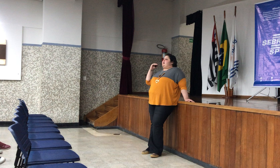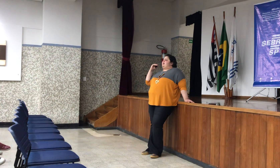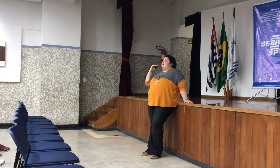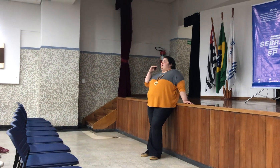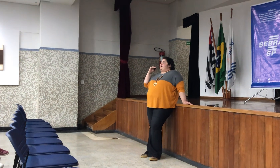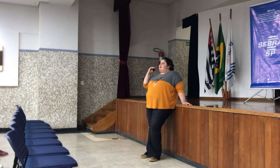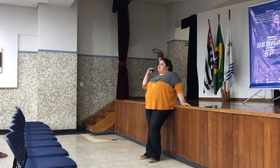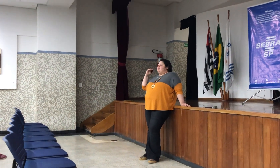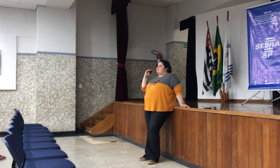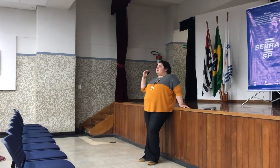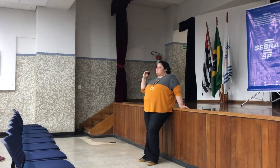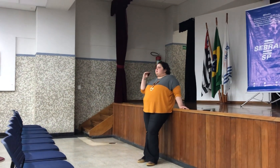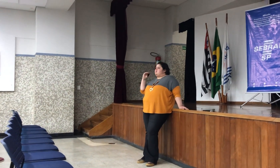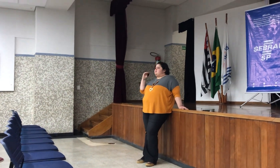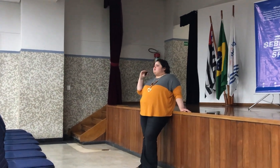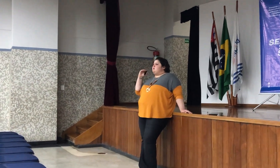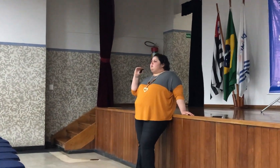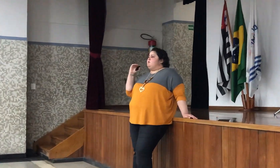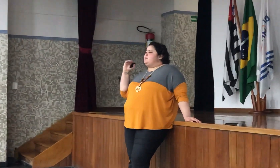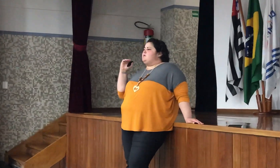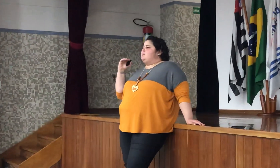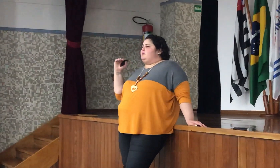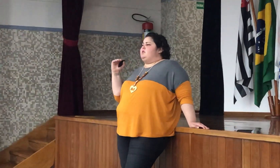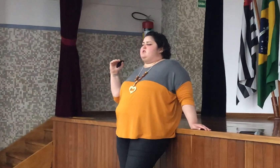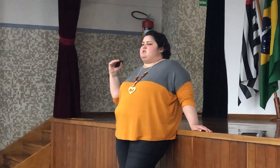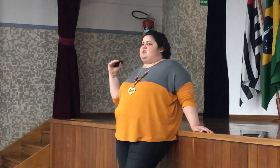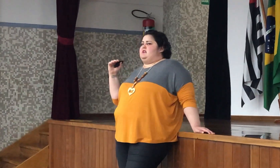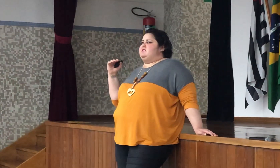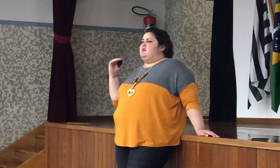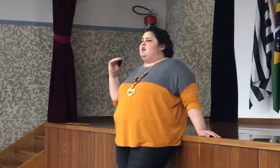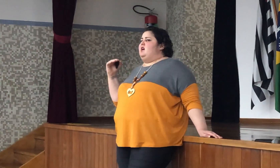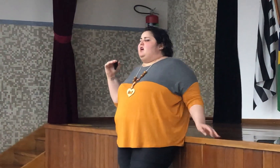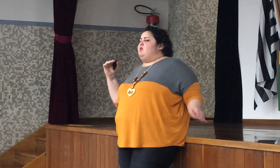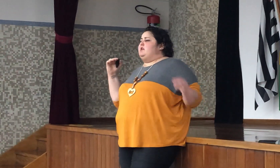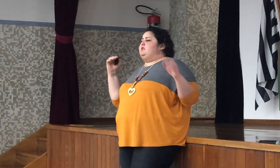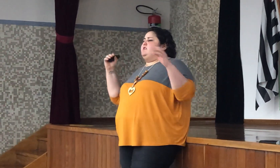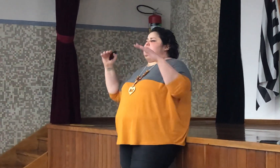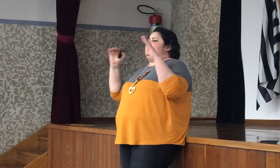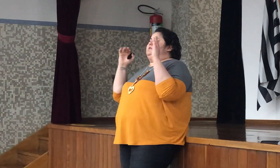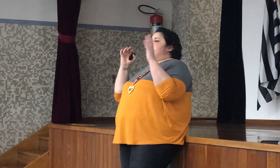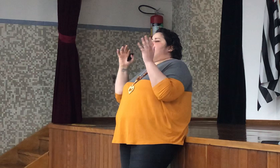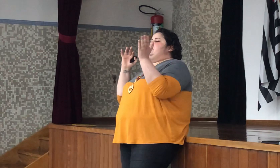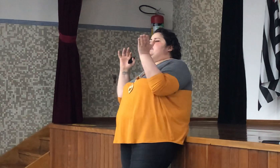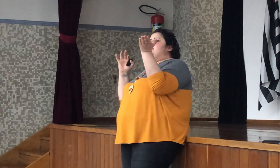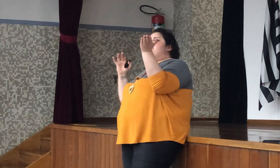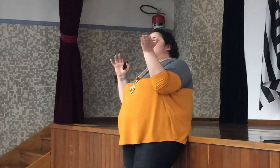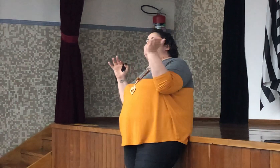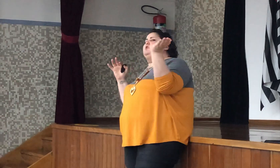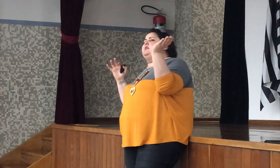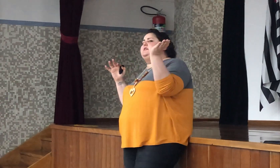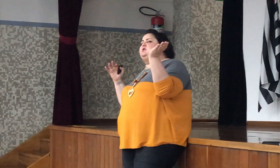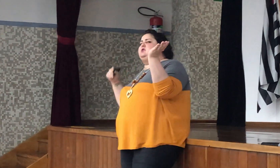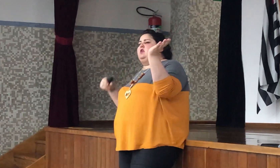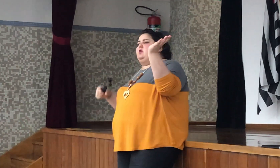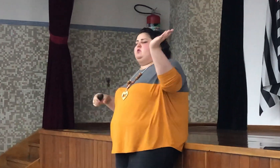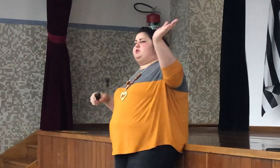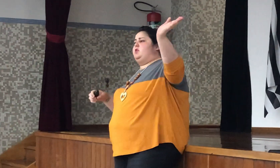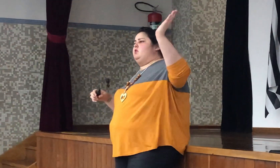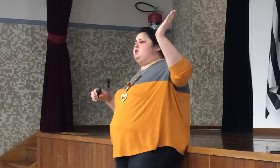É aquilo que a gente chama de visão míope sobre o negócio dele. Quando você... imagina você jogando um jogo